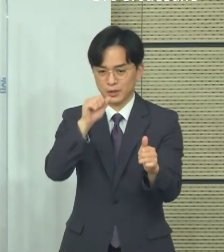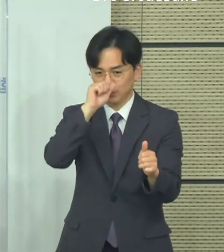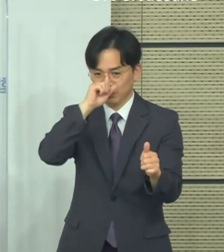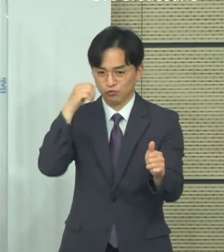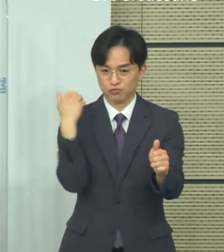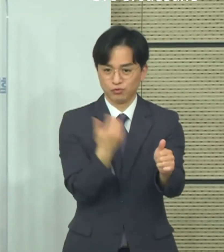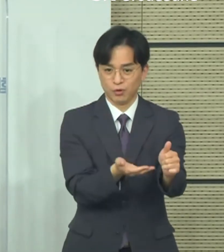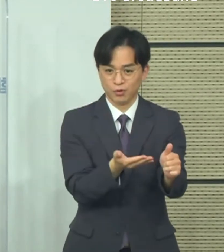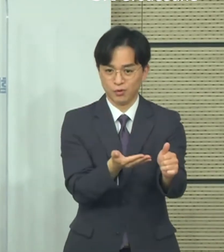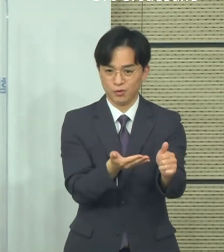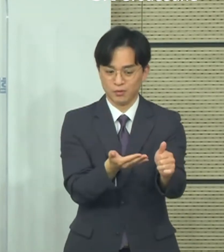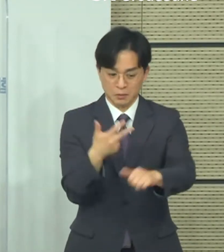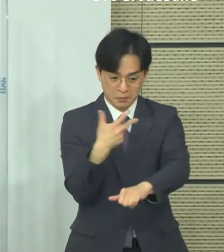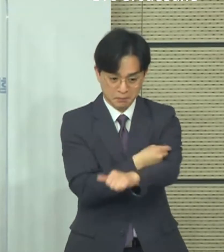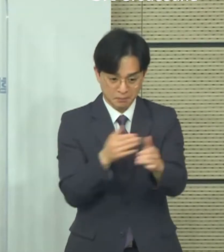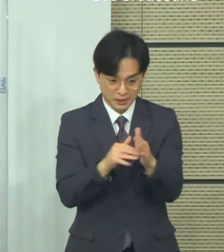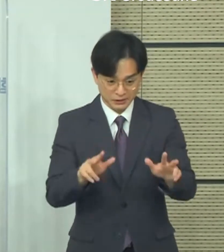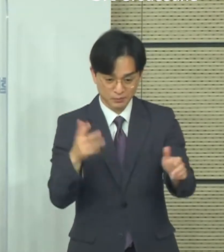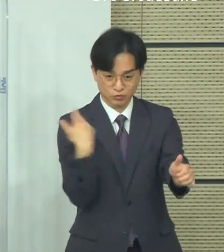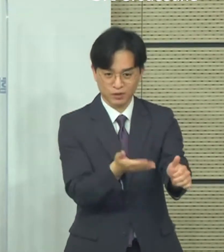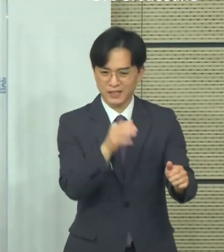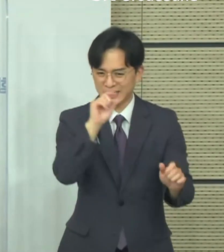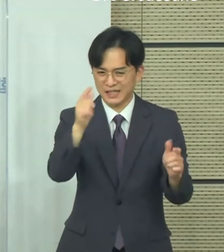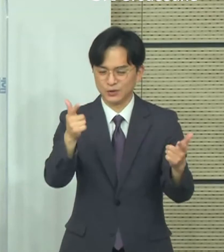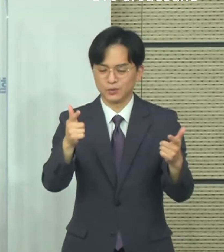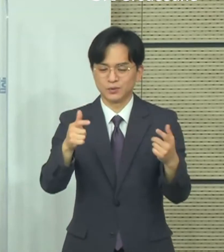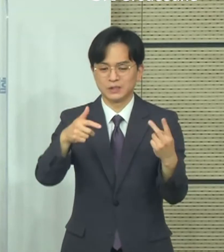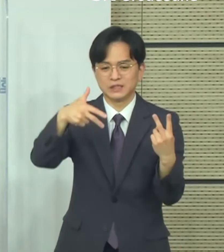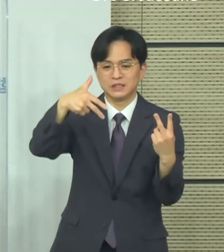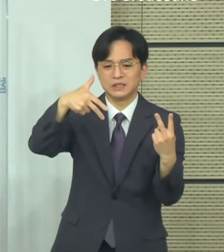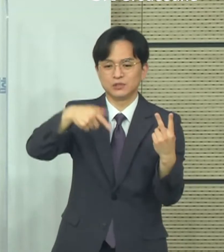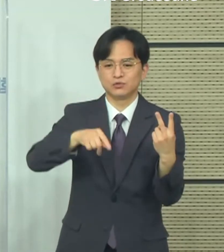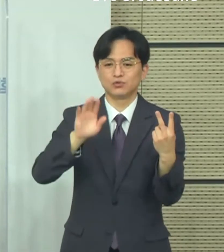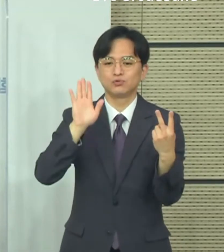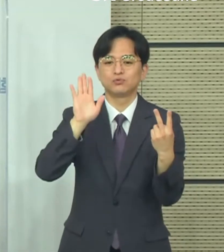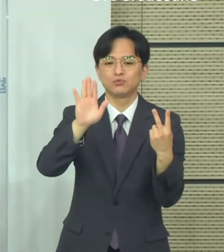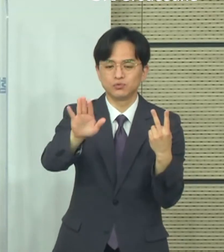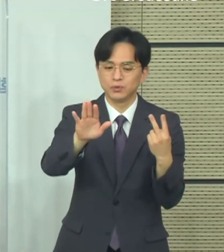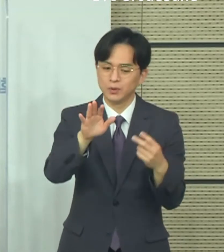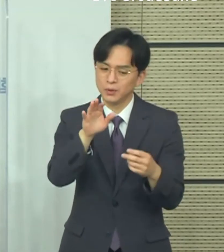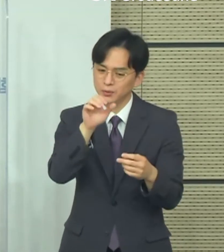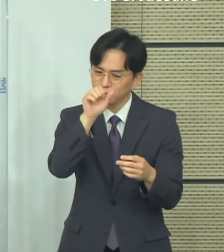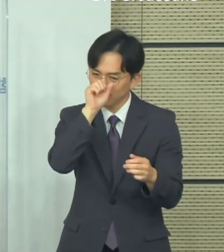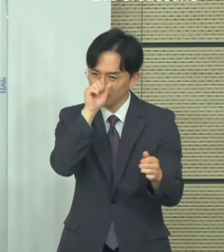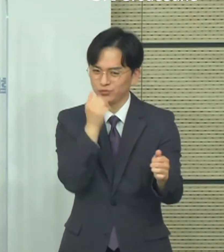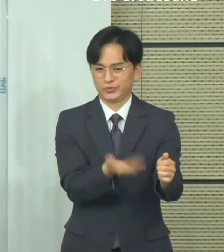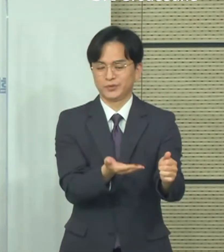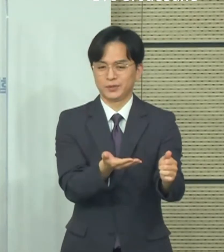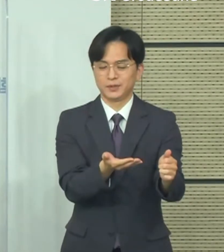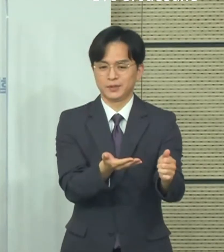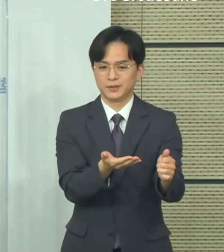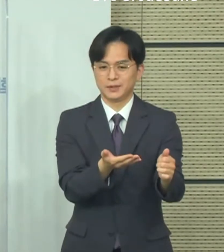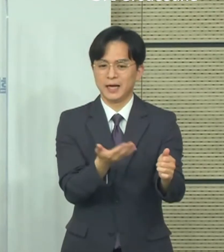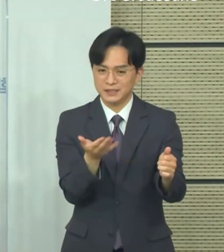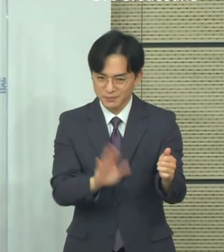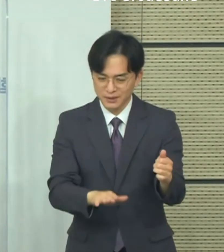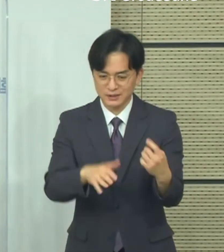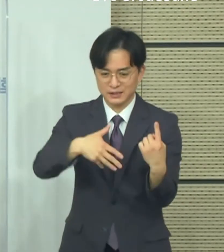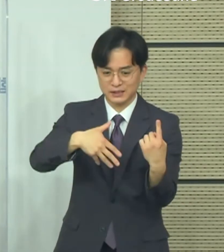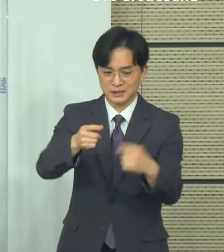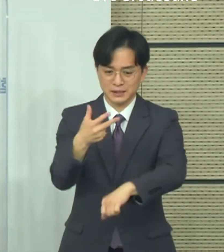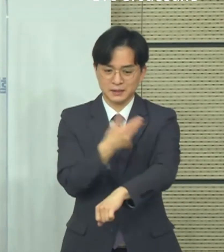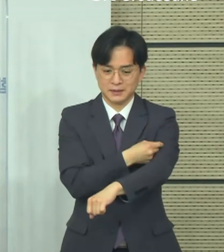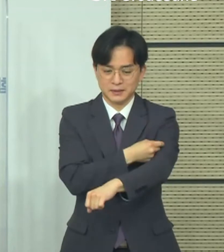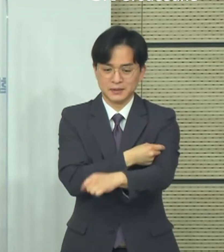완료자들에게 대한 어떤 혜택이 좀 더 큰 그런 부분들로 있습니다. 그래서 아직 1차 접종만으로는 그러한 어떤